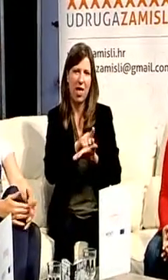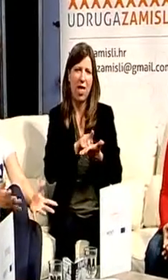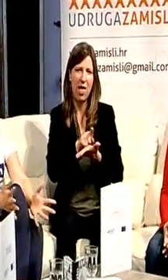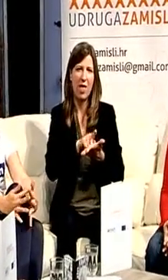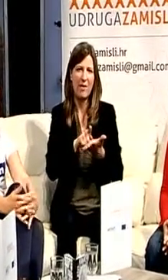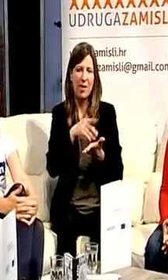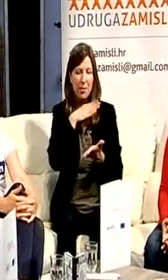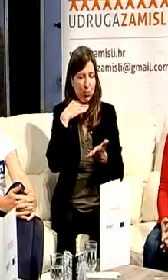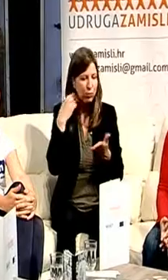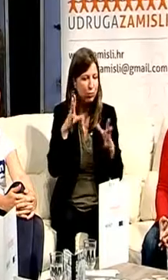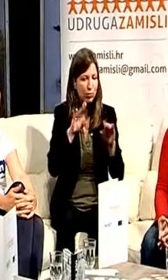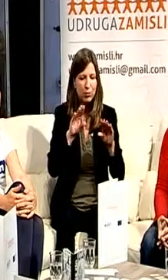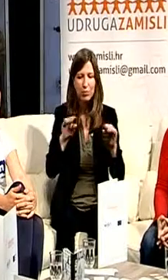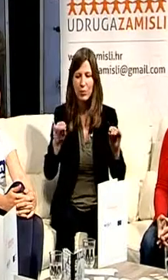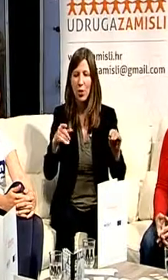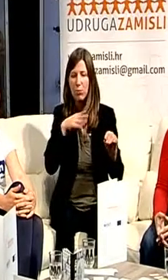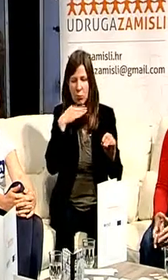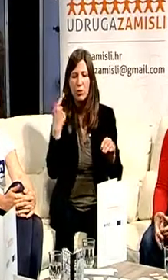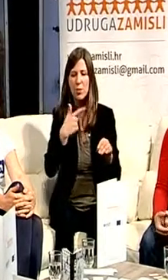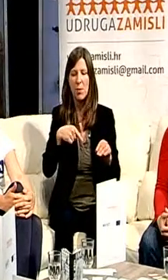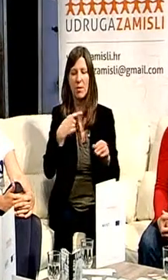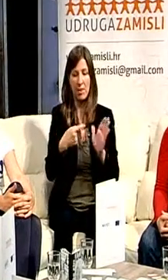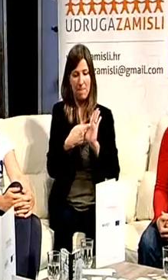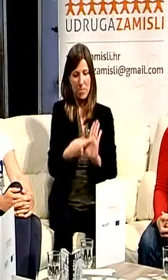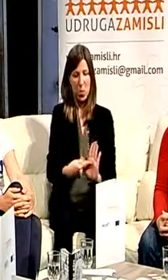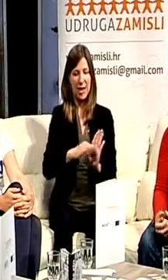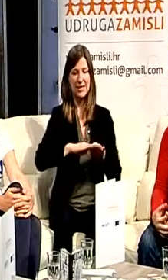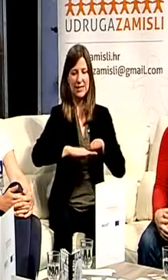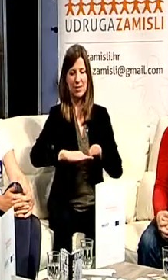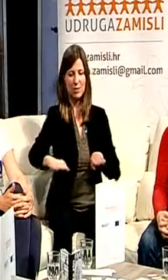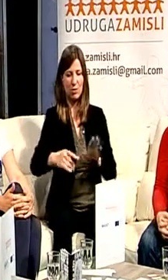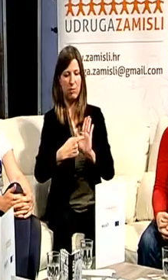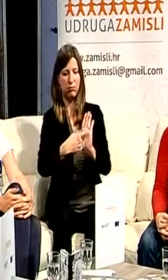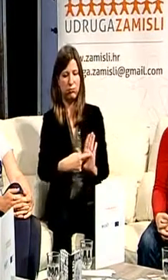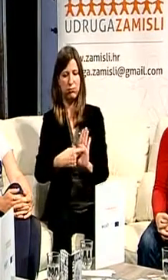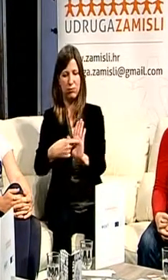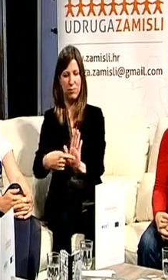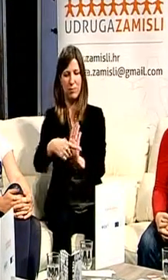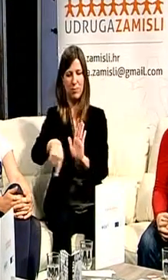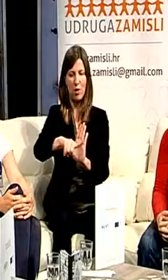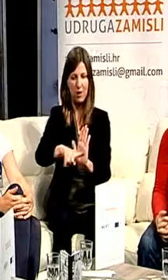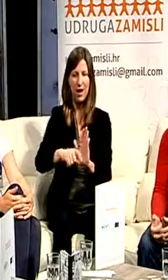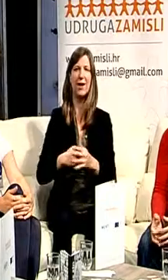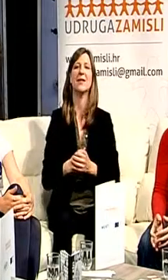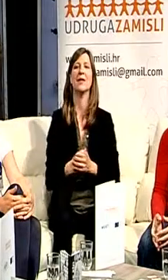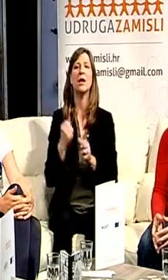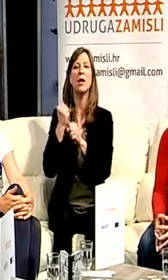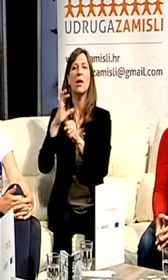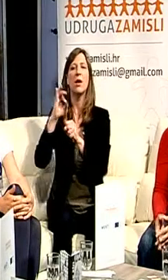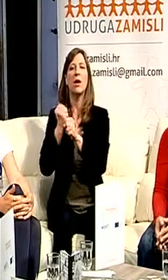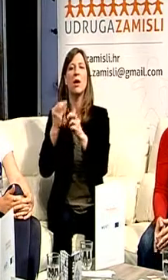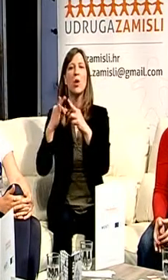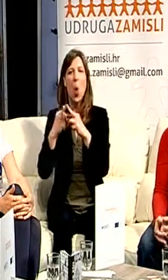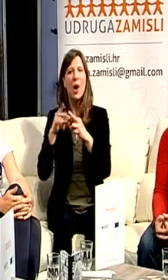Puno smo materijala istaknuli na stolu, spomenuli smo neke osnovne stvari. Glogatis na početku spomenula